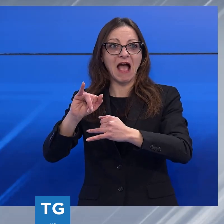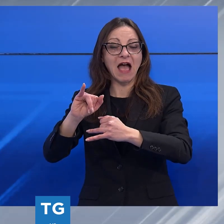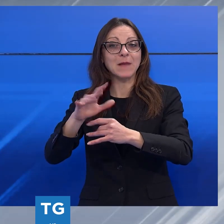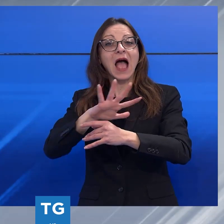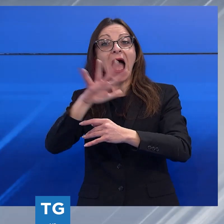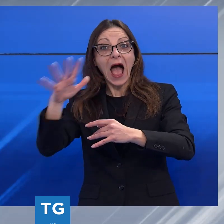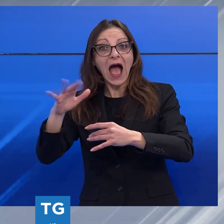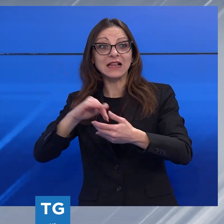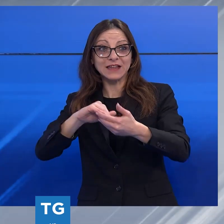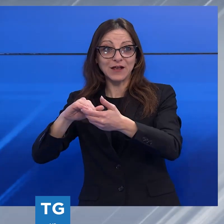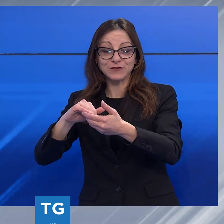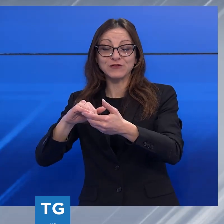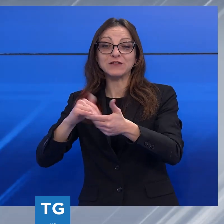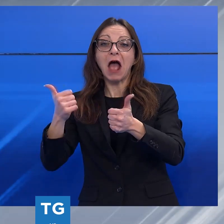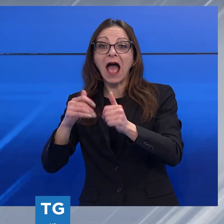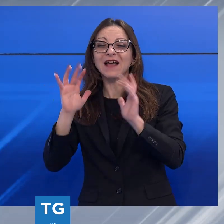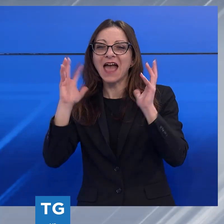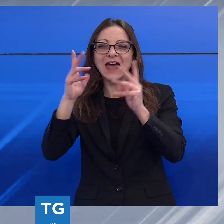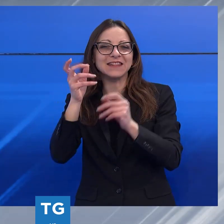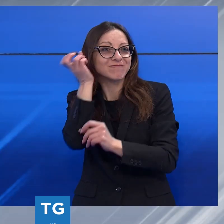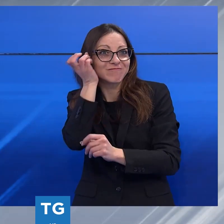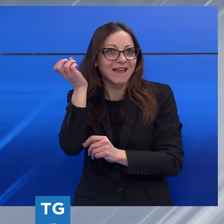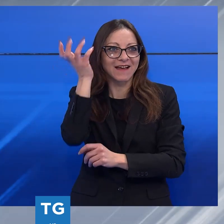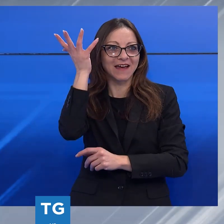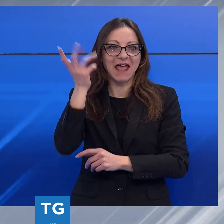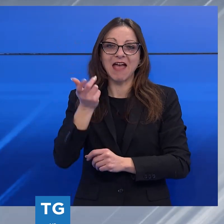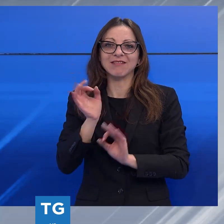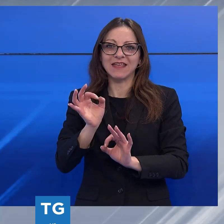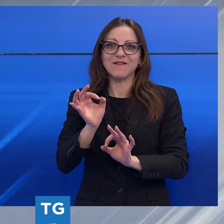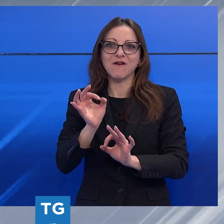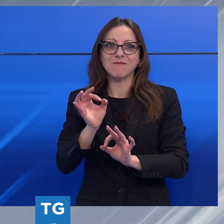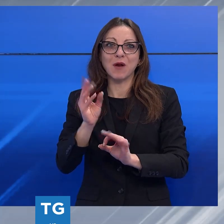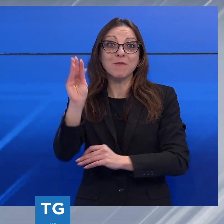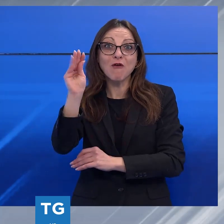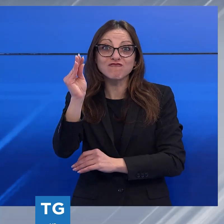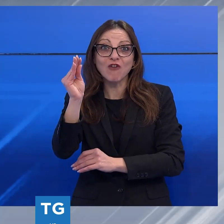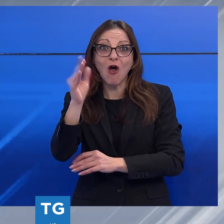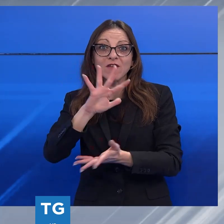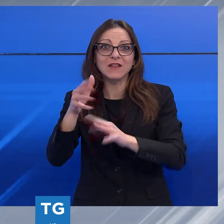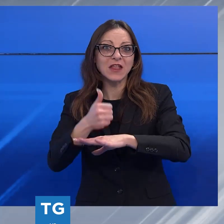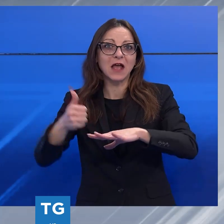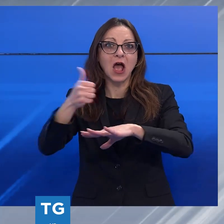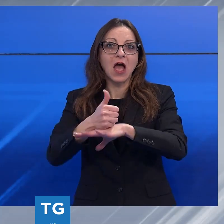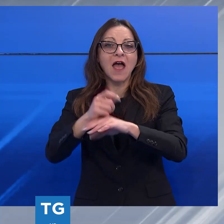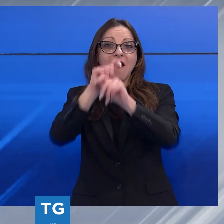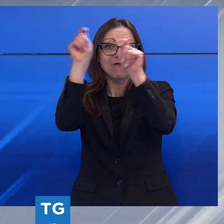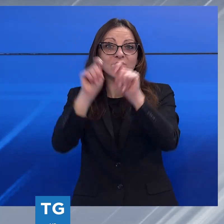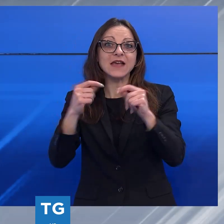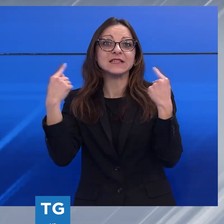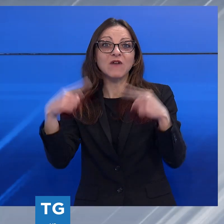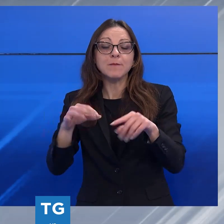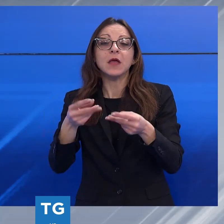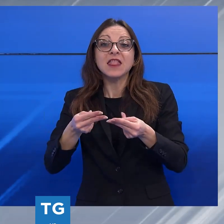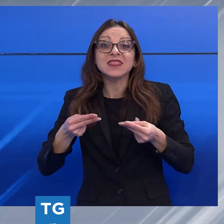realtà artistiche, creative, giovanili, importanti, in un festival che valorizza il nostro